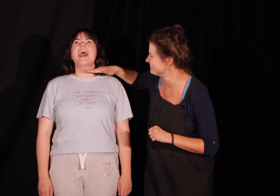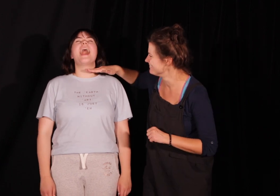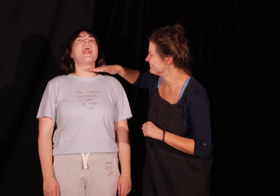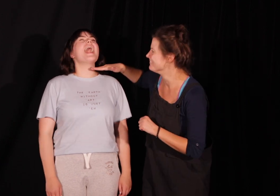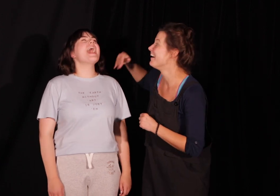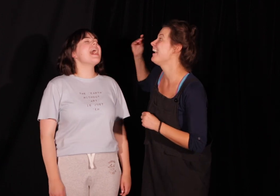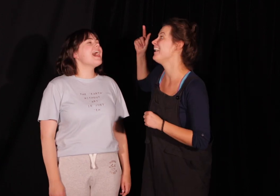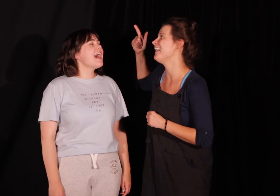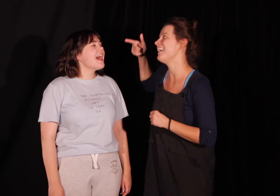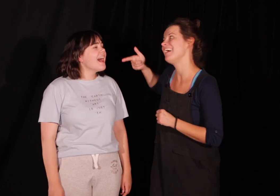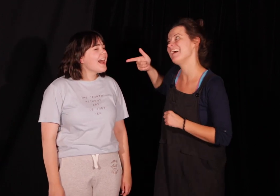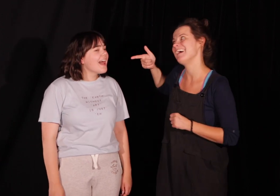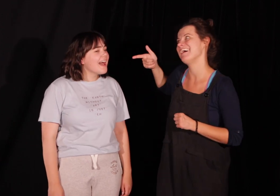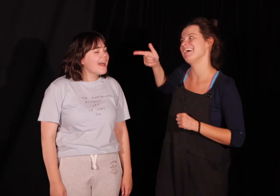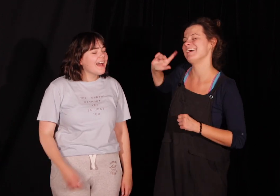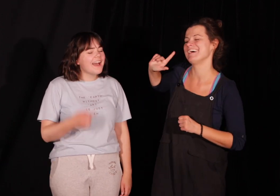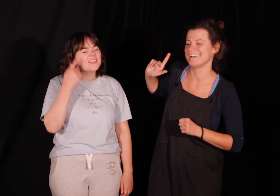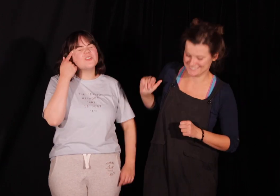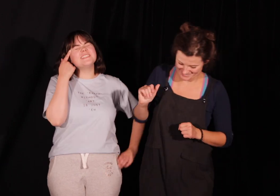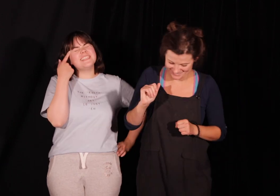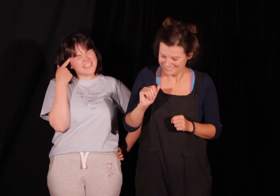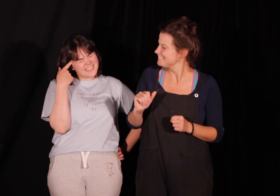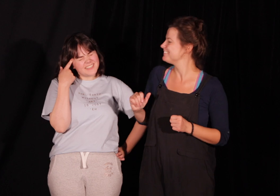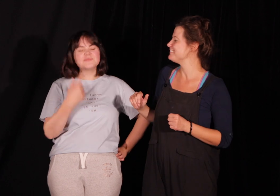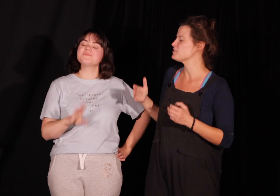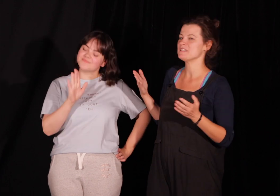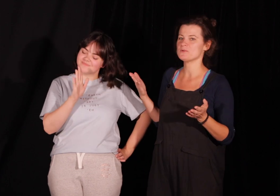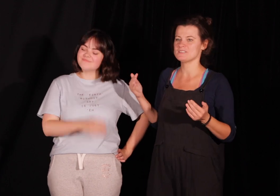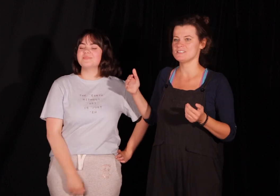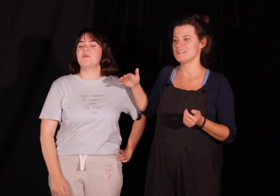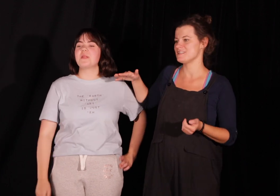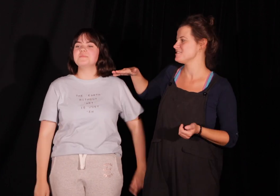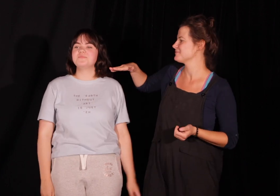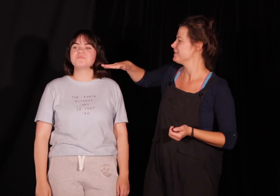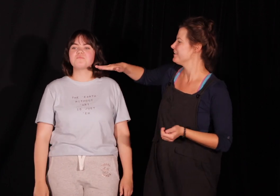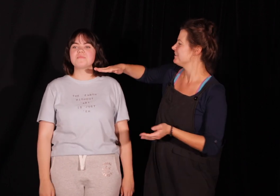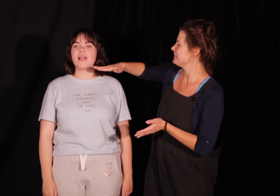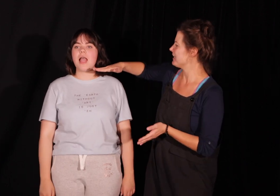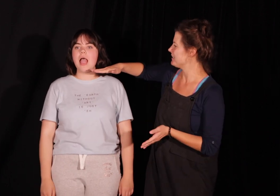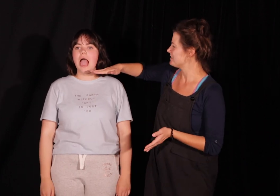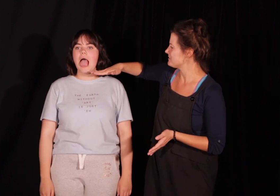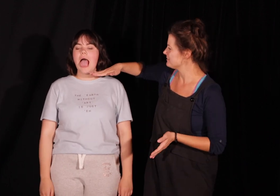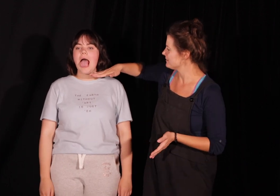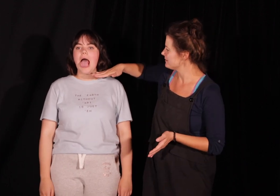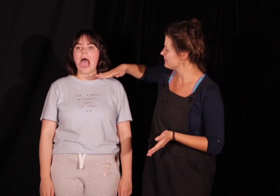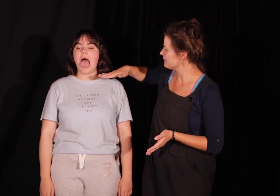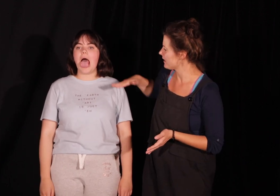Aaaa. Aaaa. No i to zmienia postać grzbiet. Tak jest. Mhm.